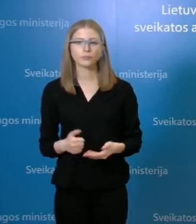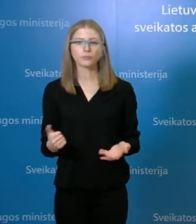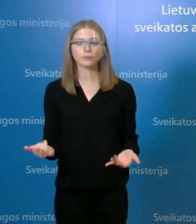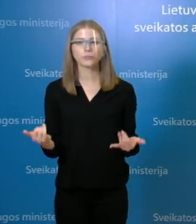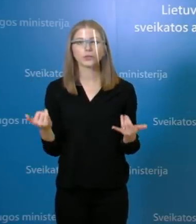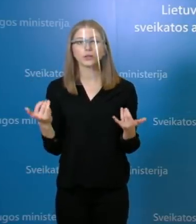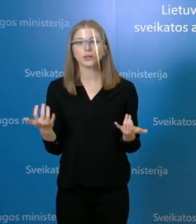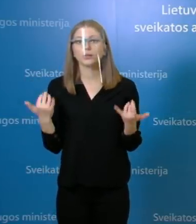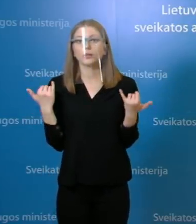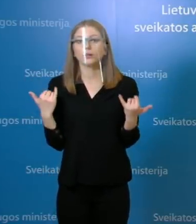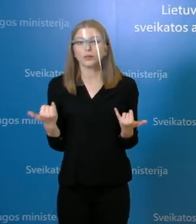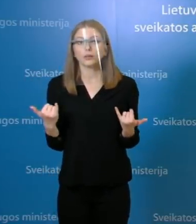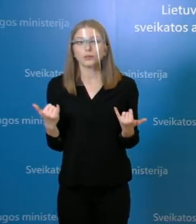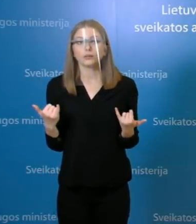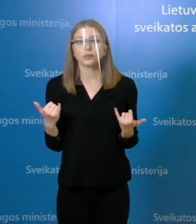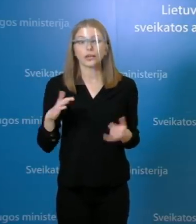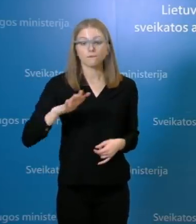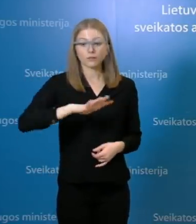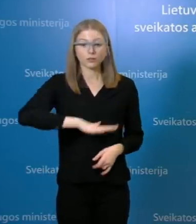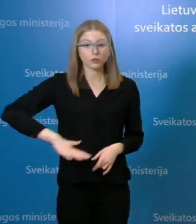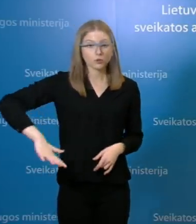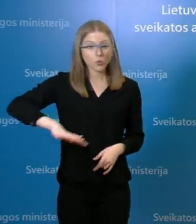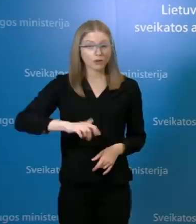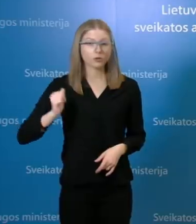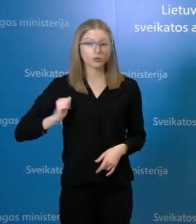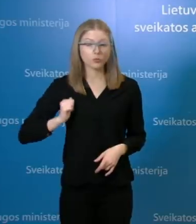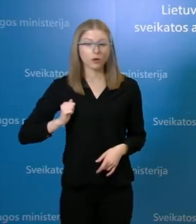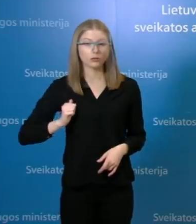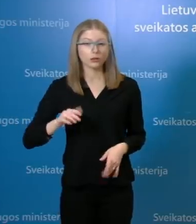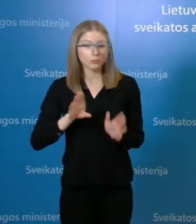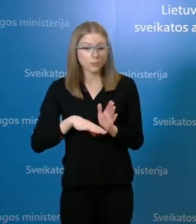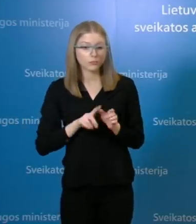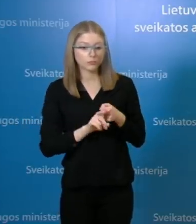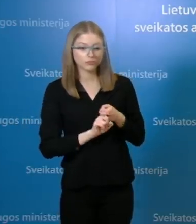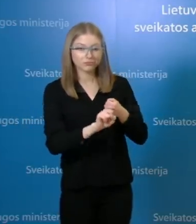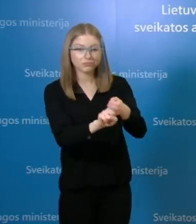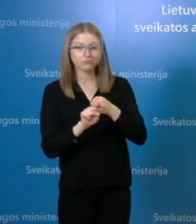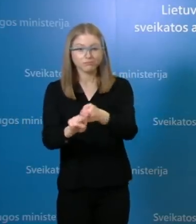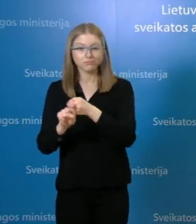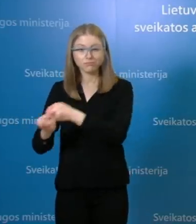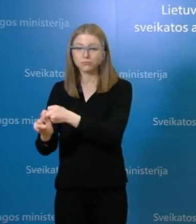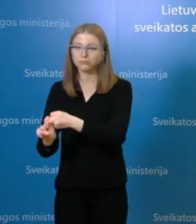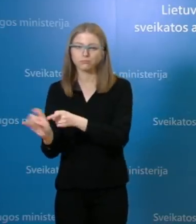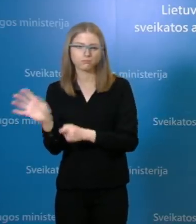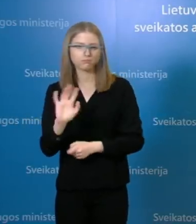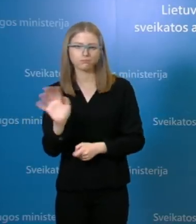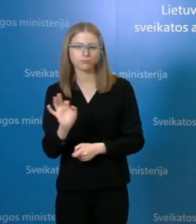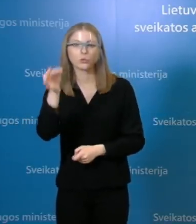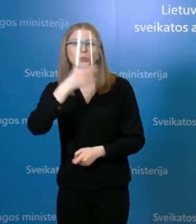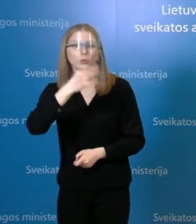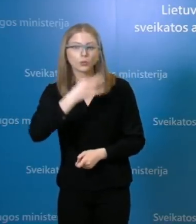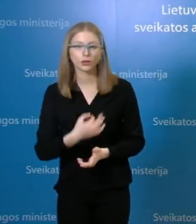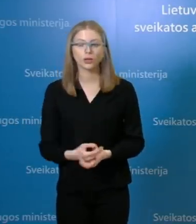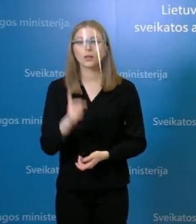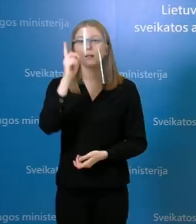lokalizuoti židiniai ir visuomenėje aplitimo mes nematome, nesusijusio su židiniais, tol tikrai yra ramiau, bet turime